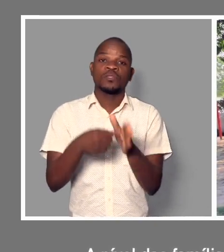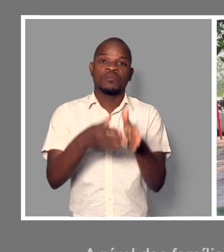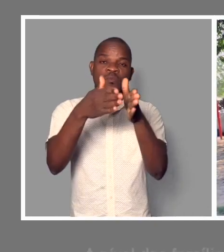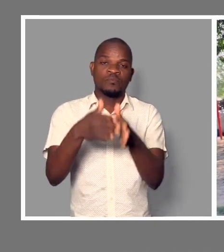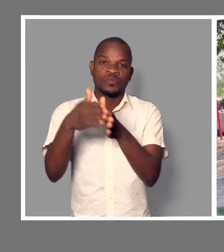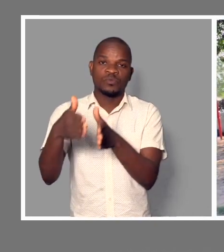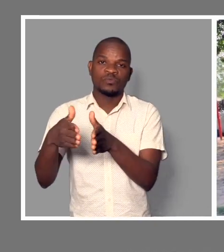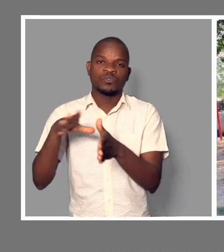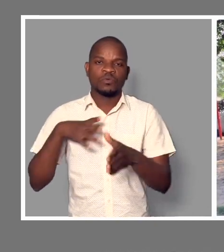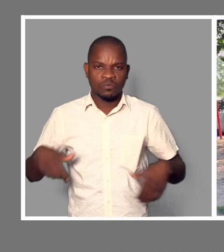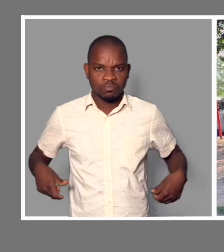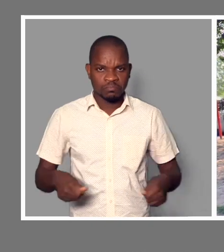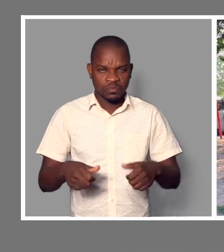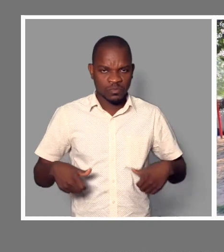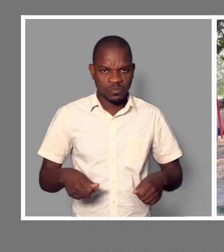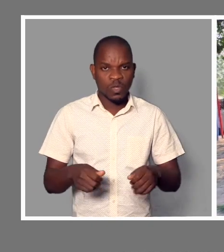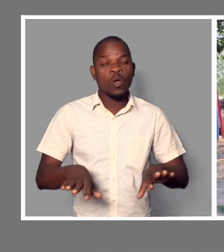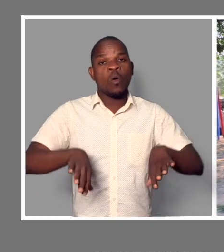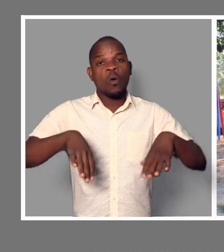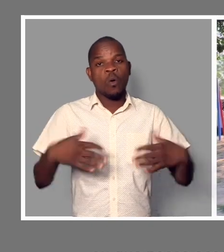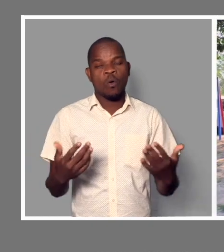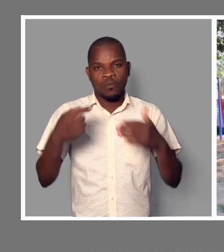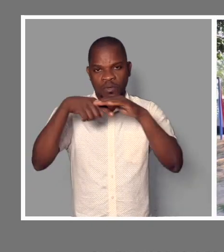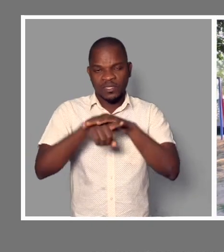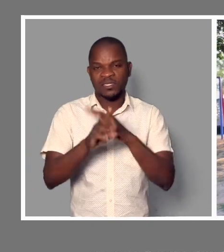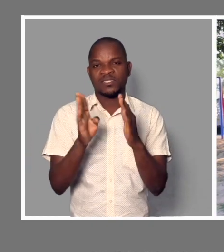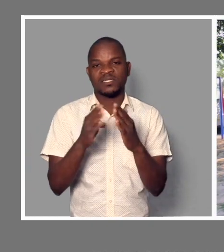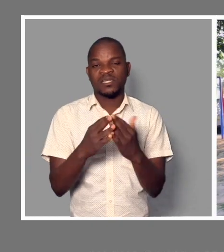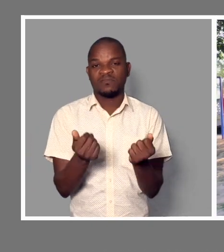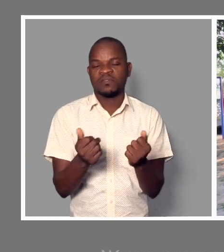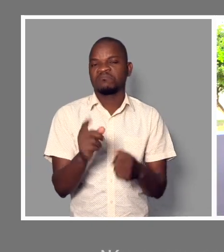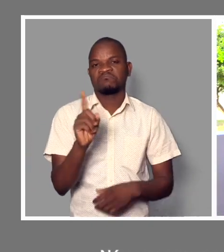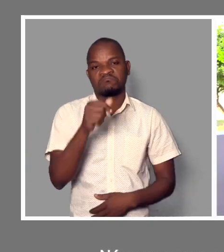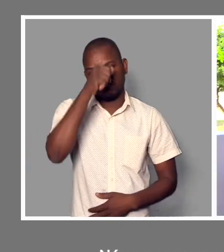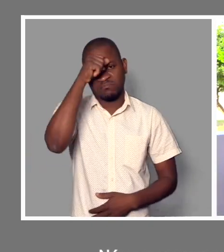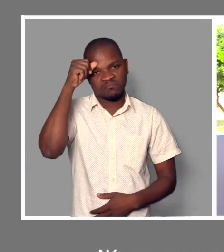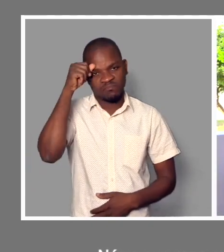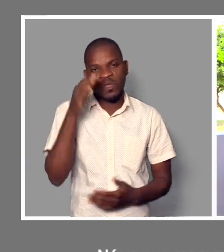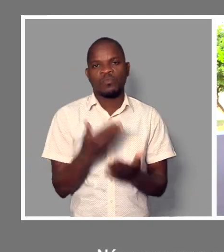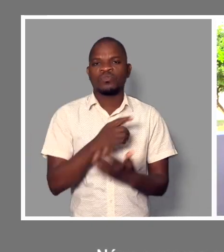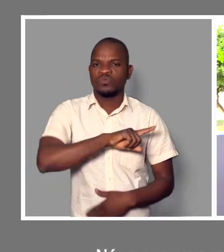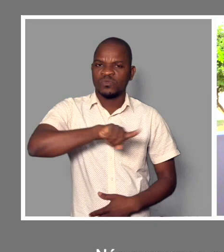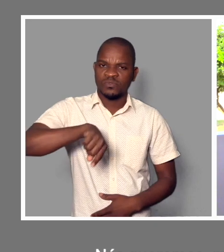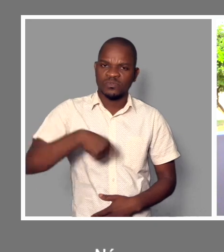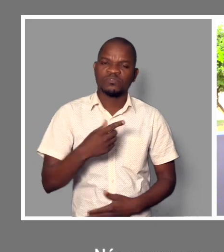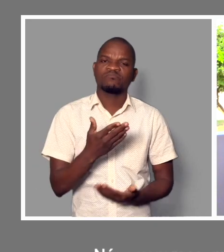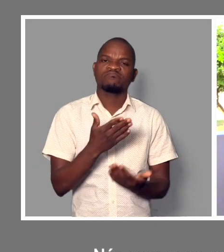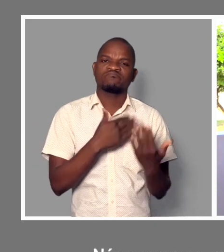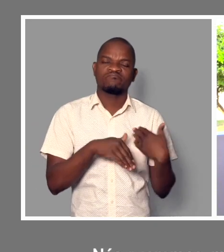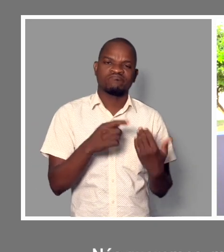roda ou que possa aceder à própria sua casa com facilidade. Então, nós queremos, mais uma vez, mostrar que é